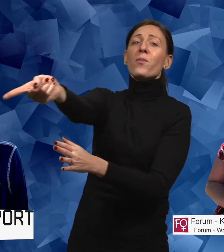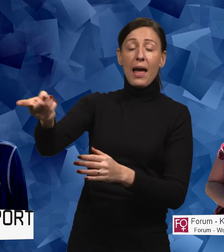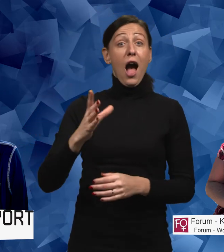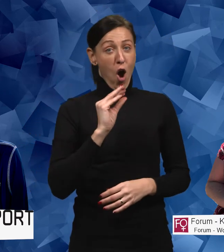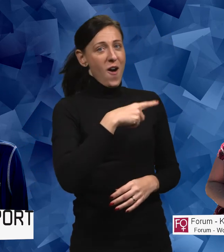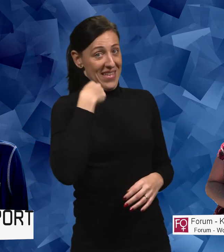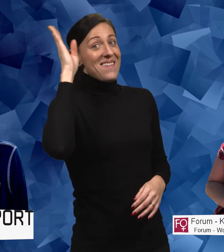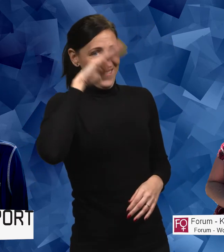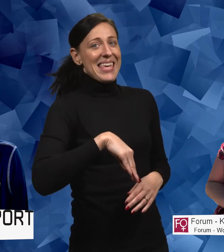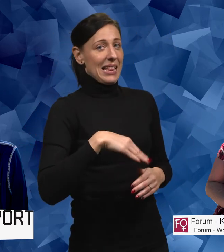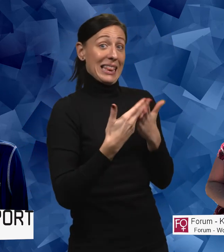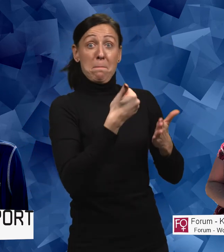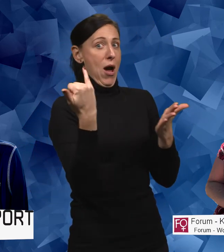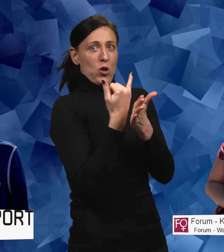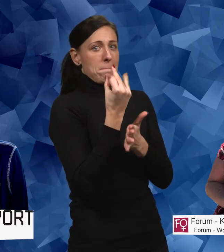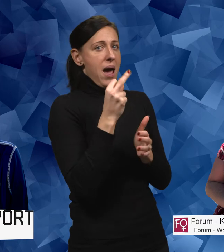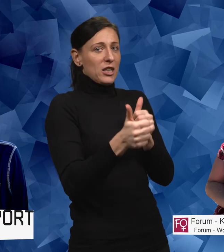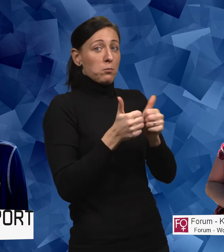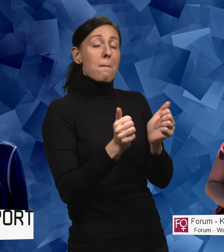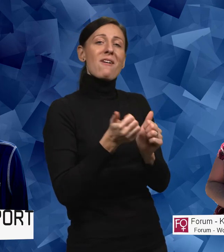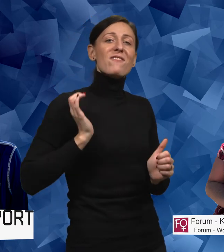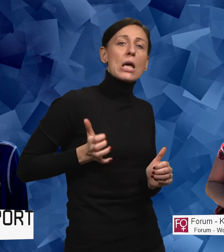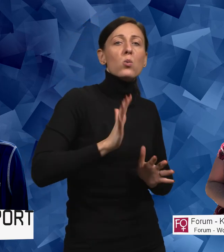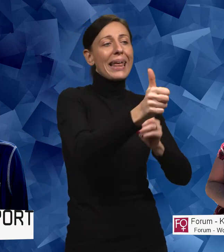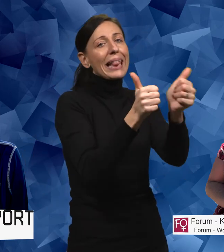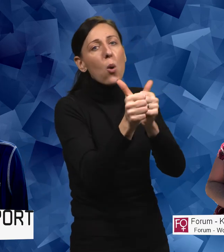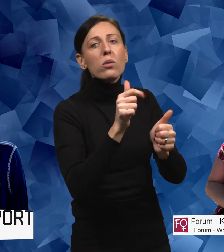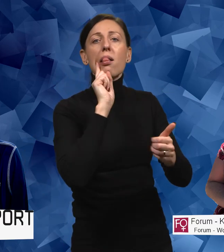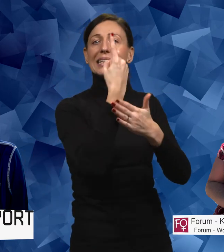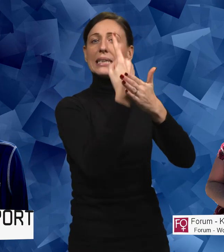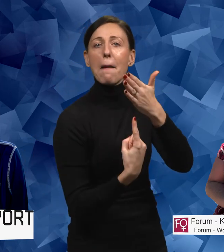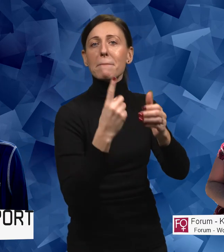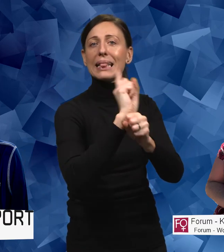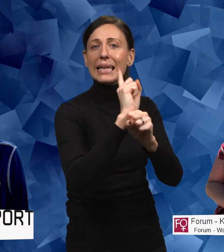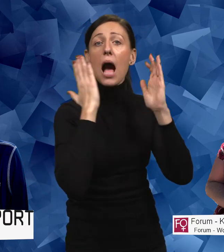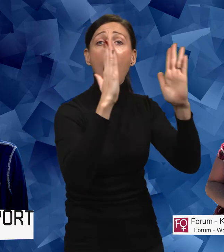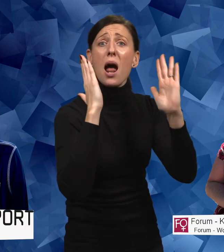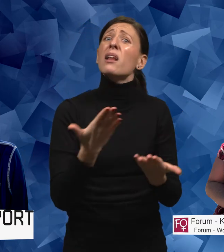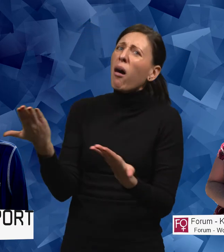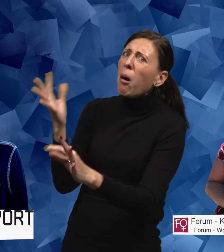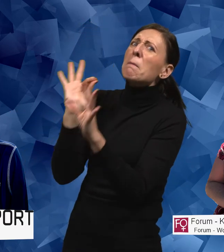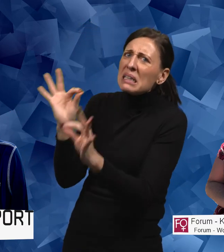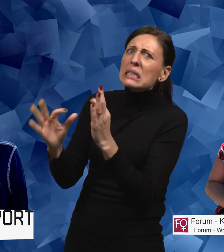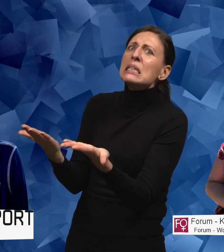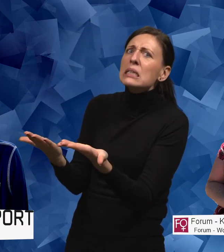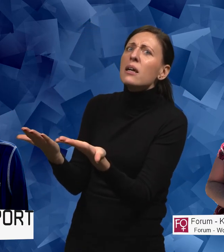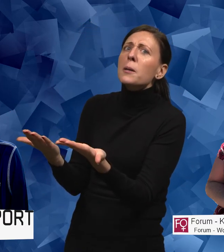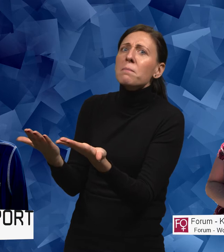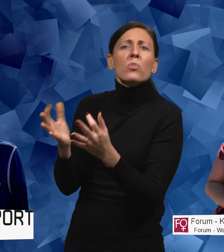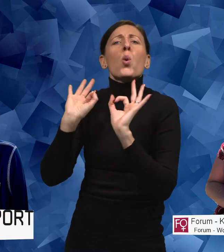vet ju att, och inte bara hos oss det är parasporten, men att flickornas idrotter får sämre tider i hallarna. Ja, precis. Och hur